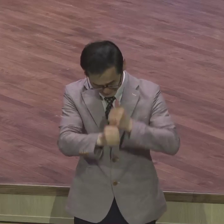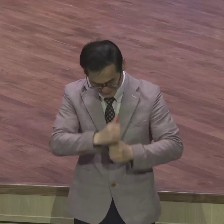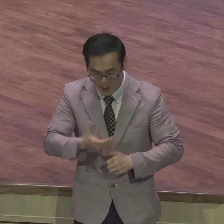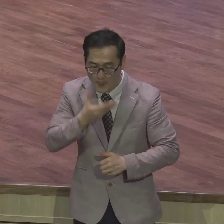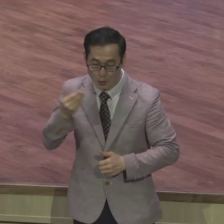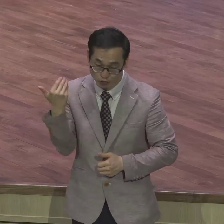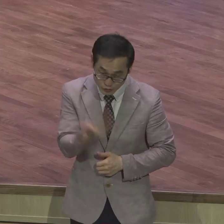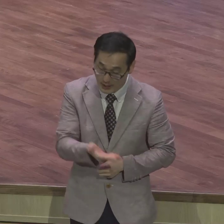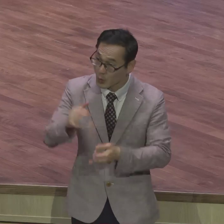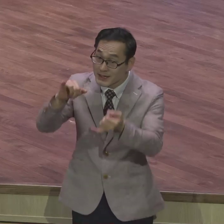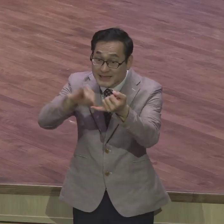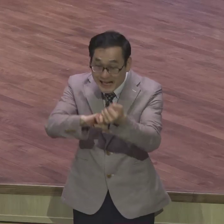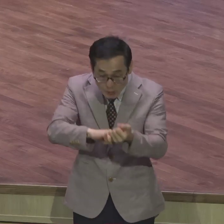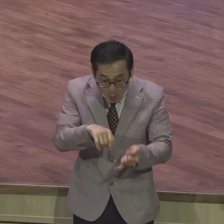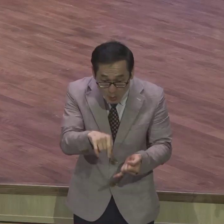약속이 폐지된 것이냐